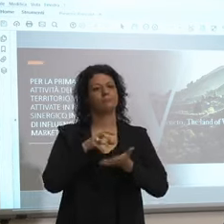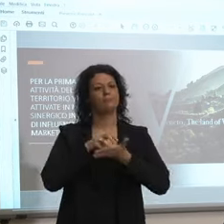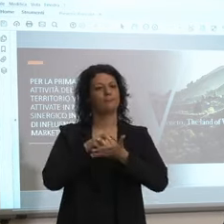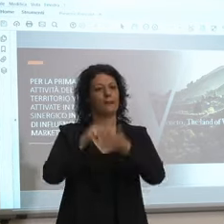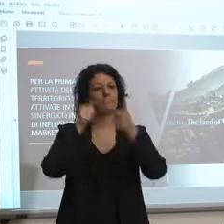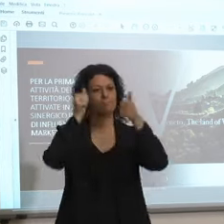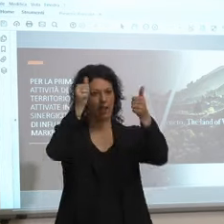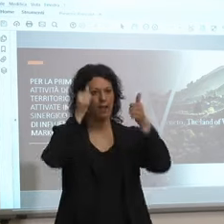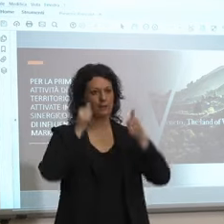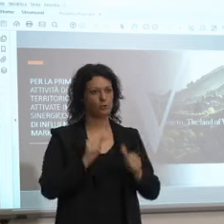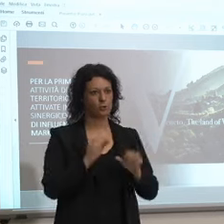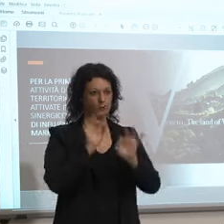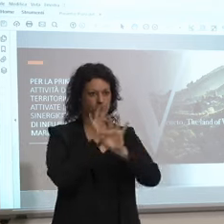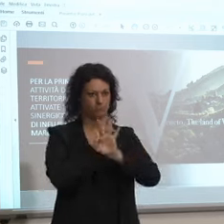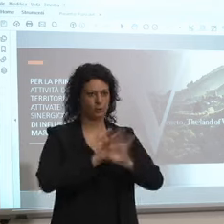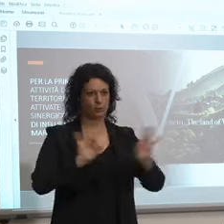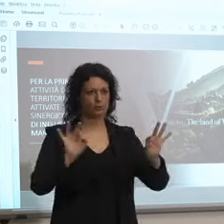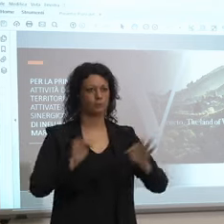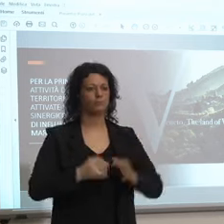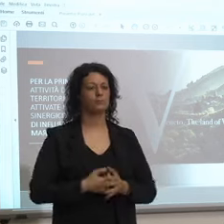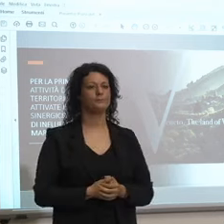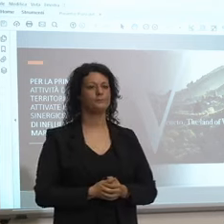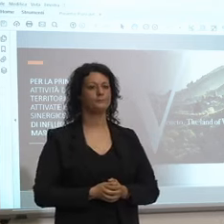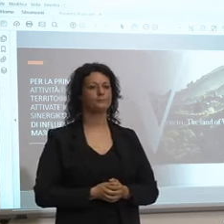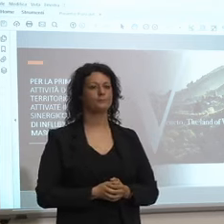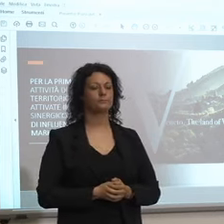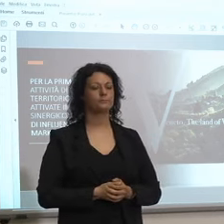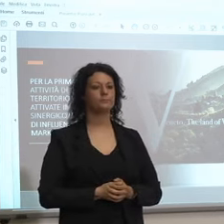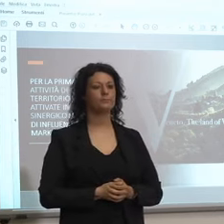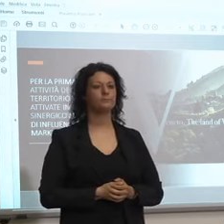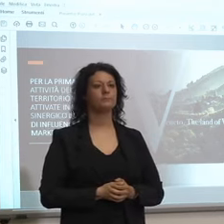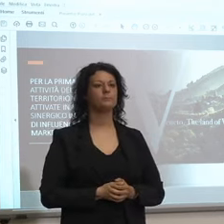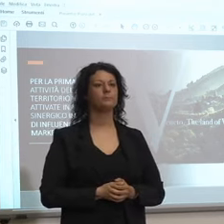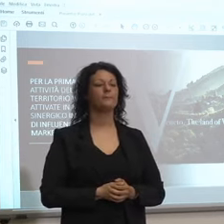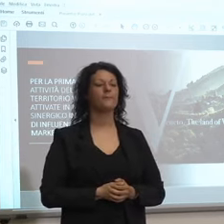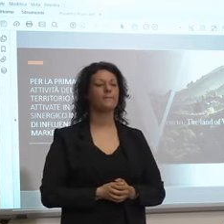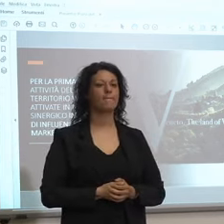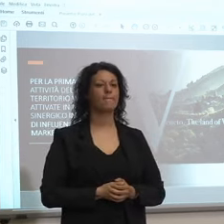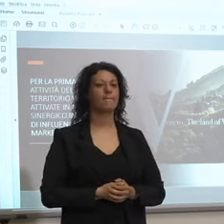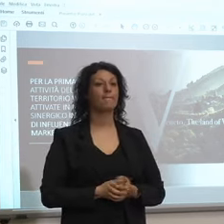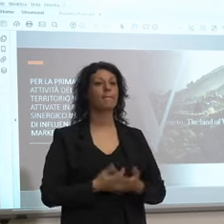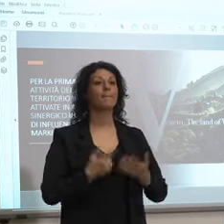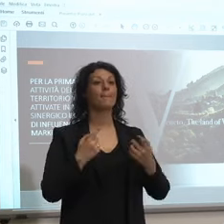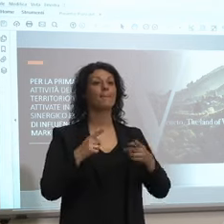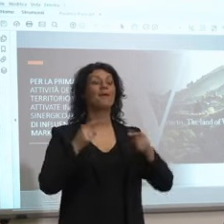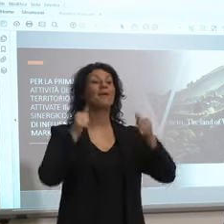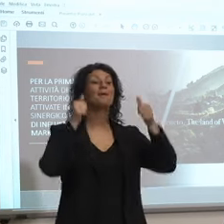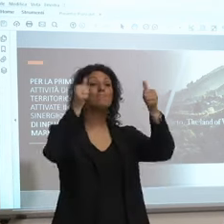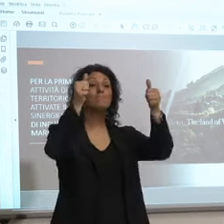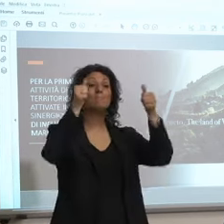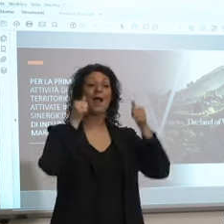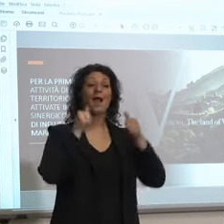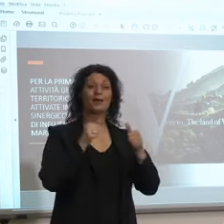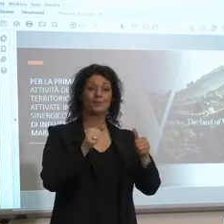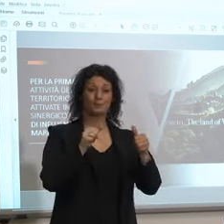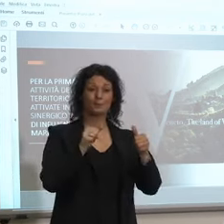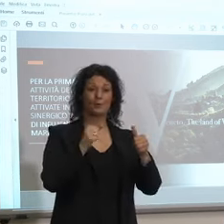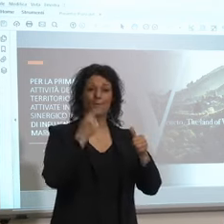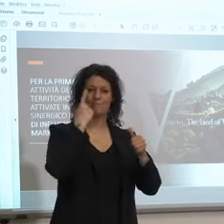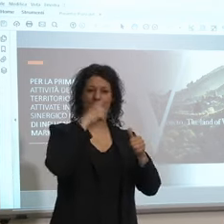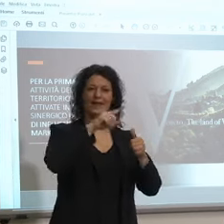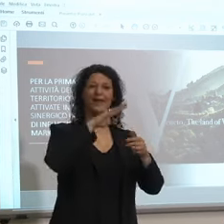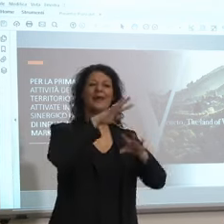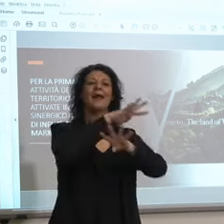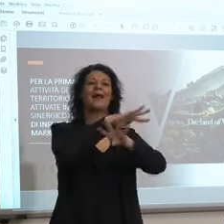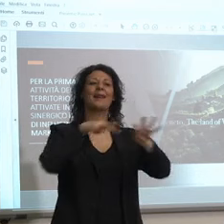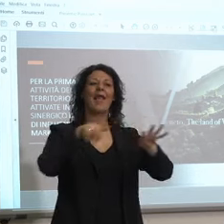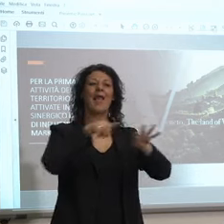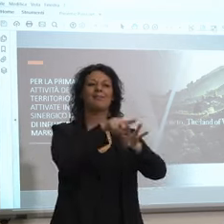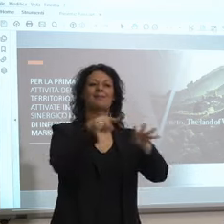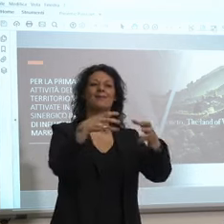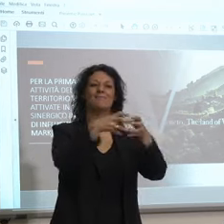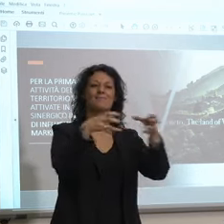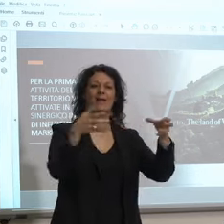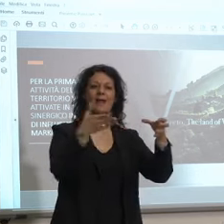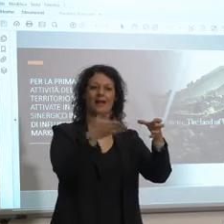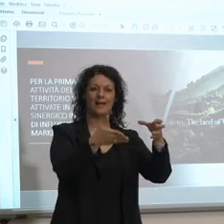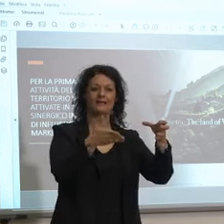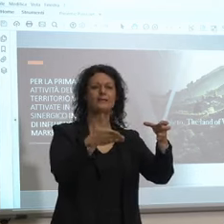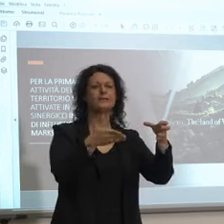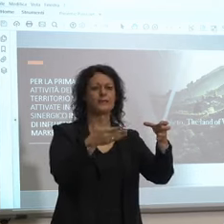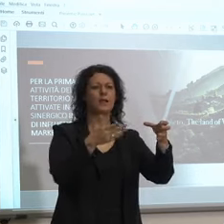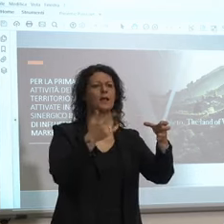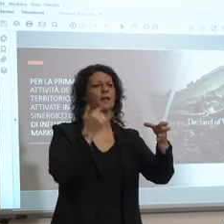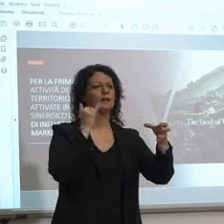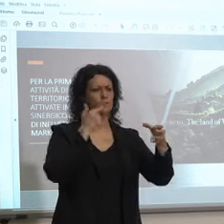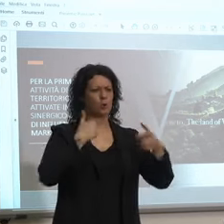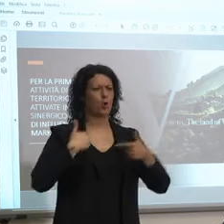piano ecco la cosa più importante che volevo dirvi è che sul bando quello a favore delle reti di impresa di consorzi io darò sì soldi al